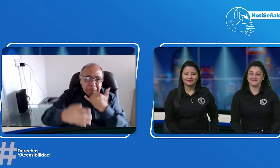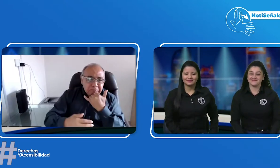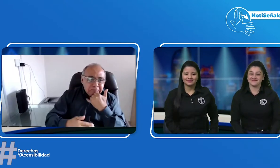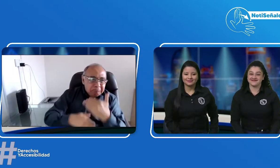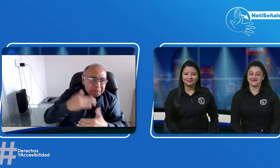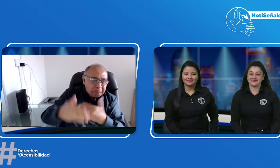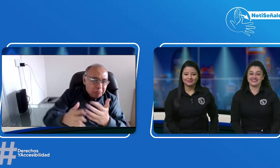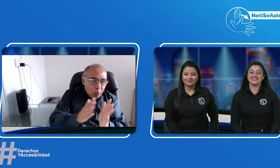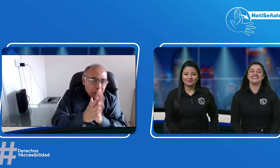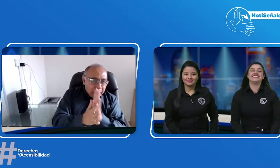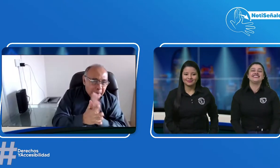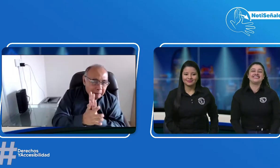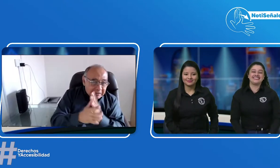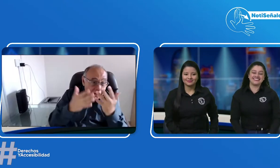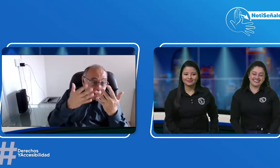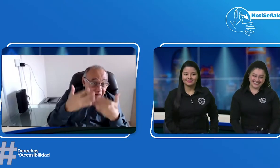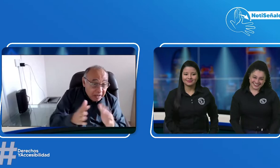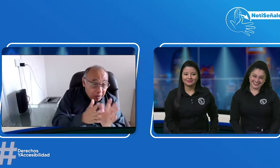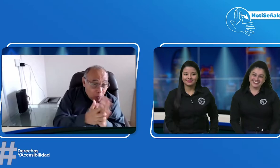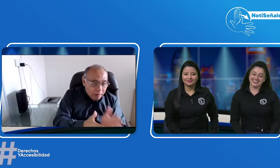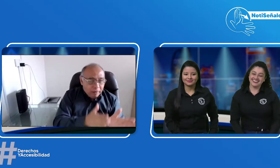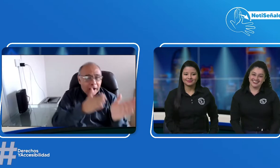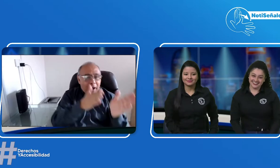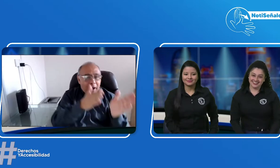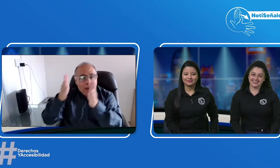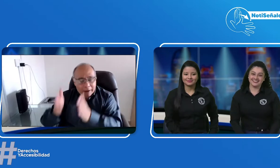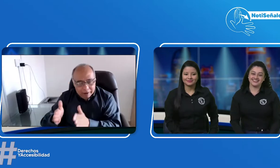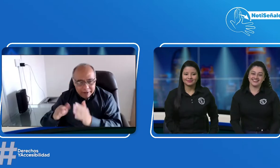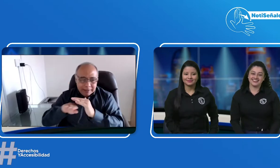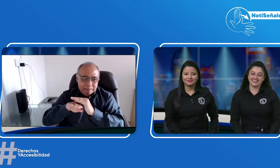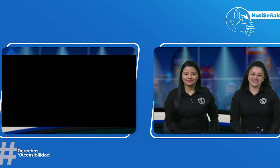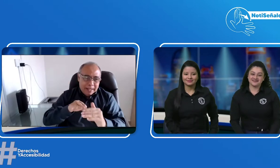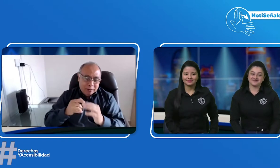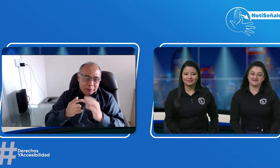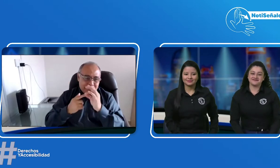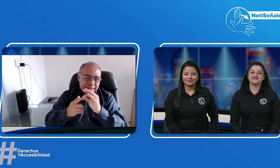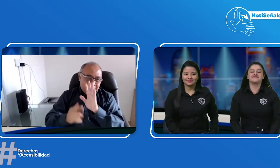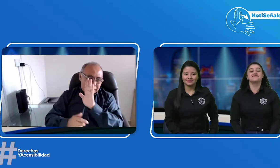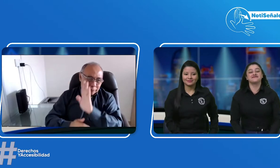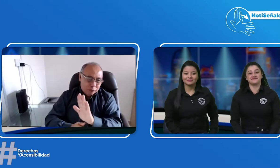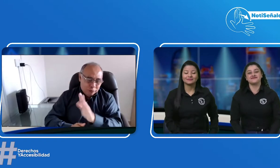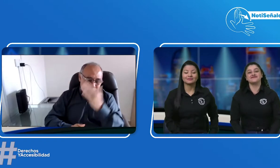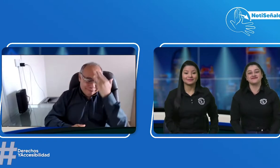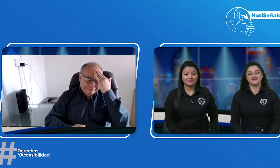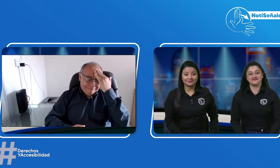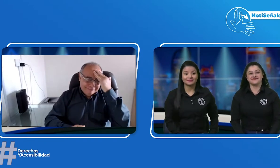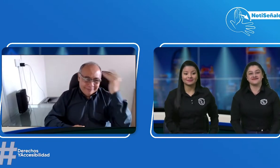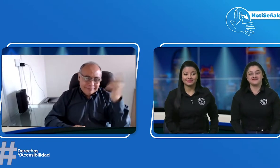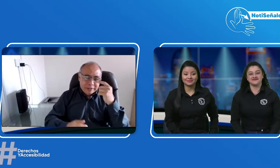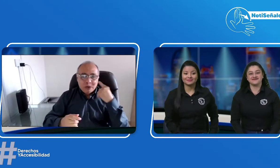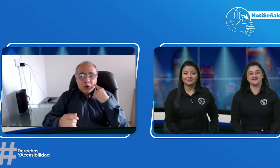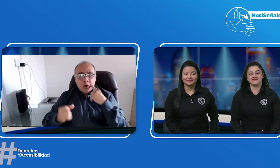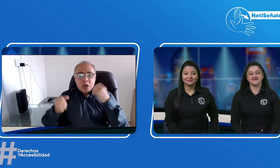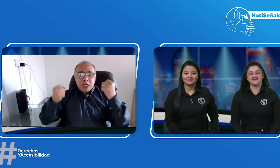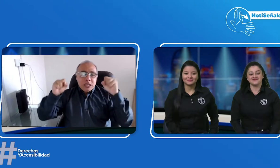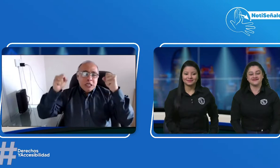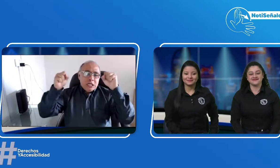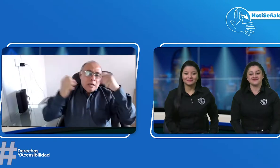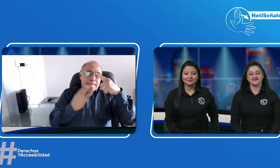sociales, en nuestro Facebook Live, qué nos están dejando y después de eso entonces ya pasamos con nuestro invitado